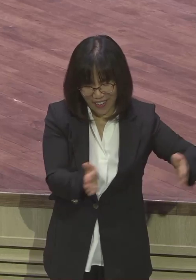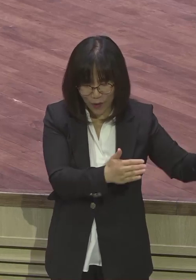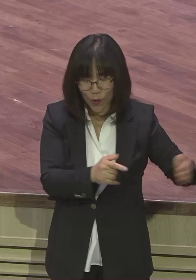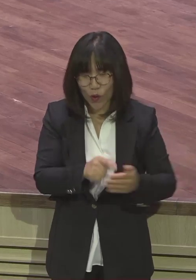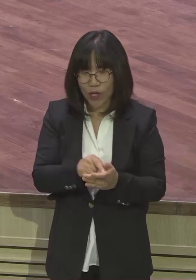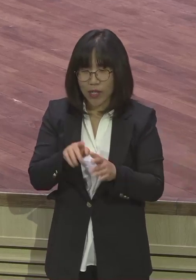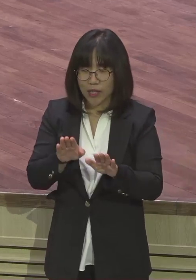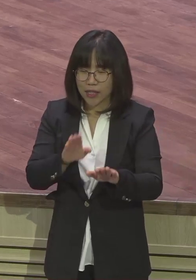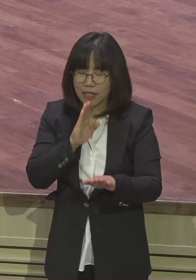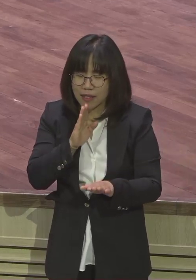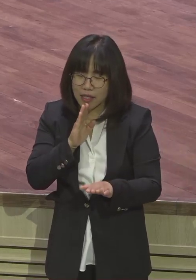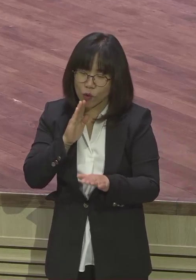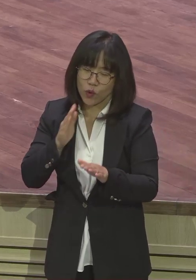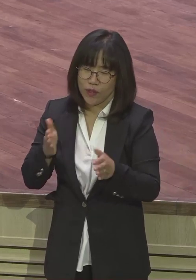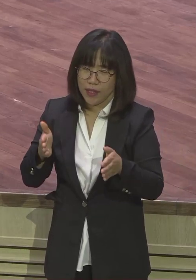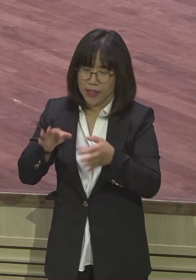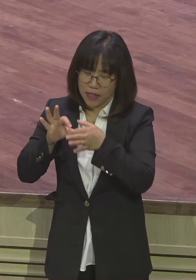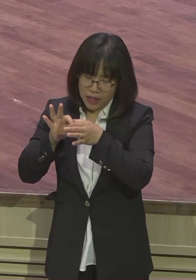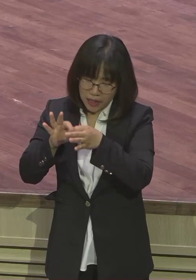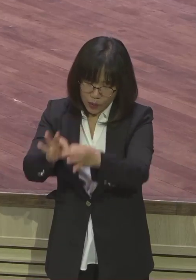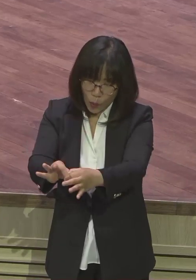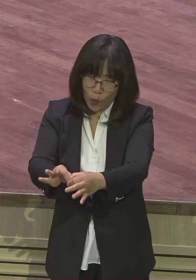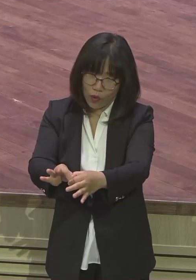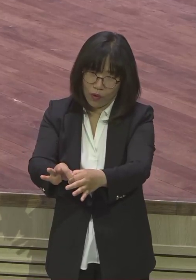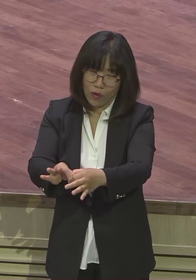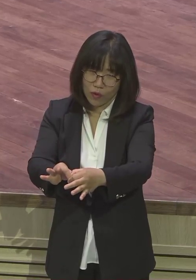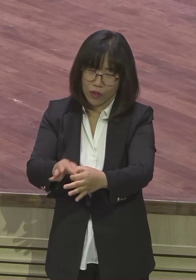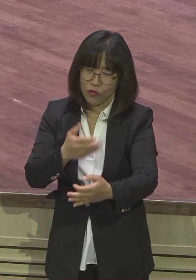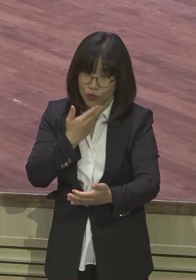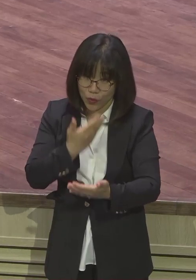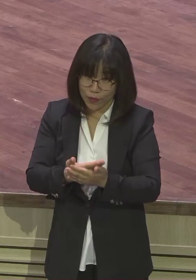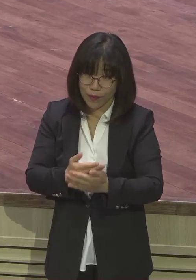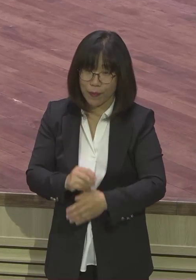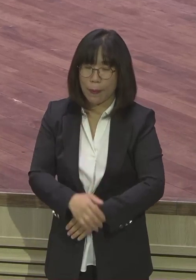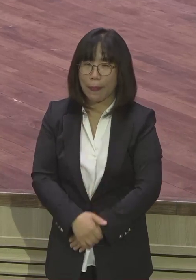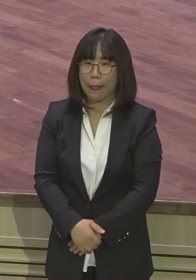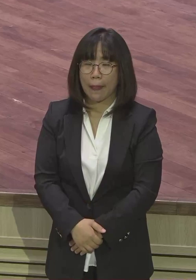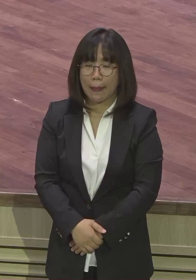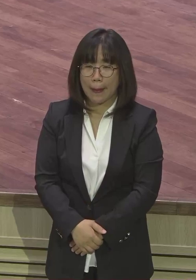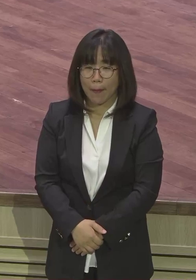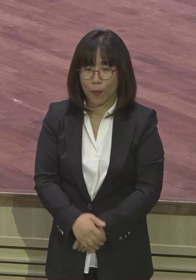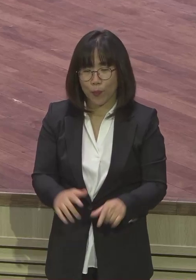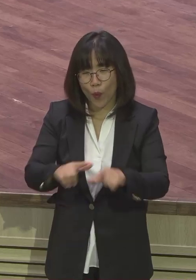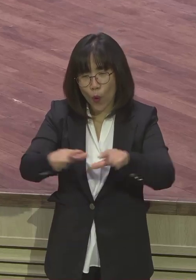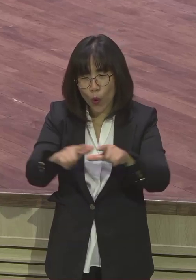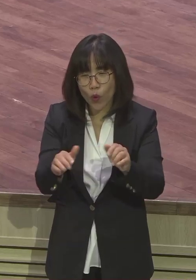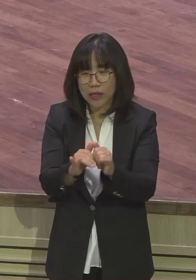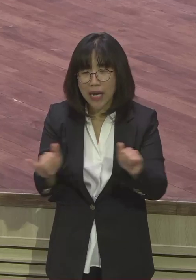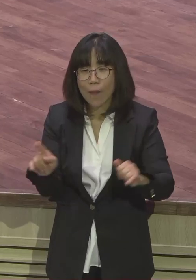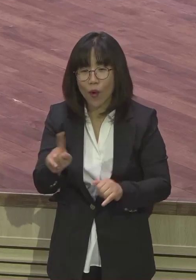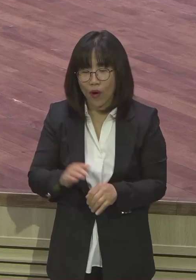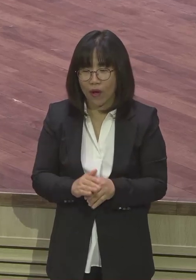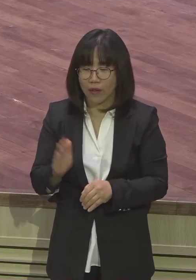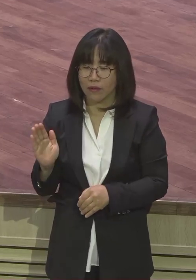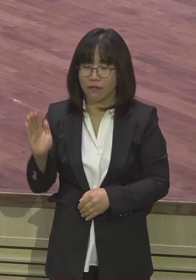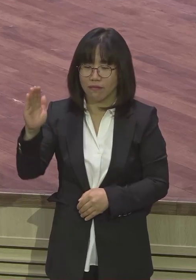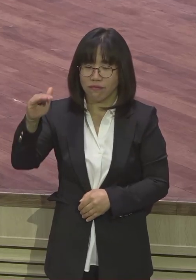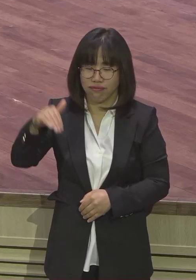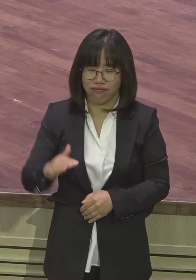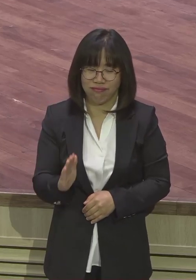대해질라 그러면 지속의 키가 있다 지속 지속을 안 해요 사람들이 일심저짐 지속이라는 말을 계속